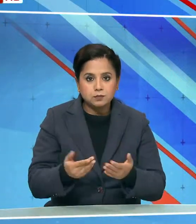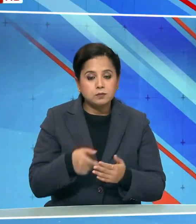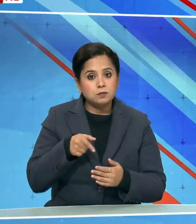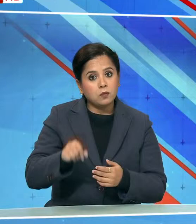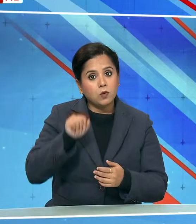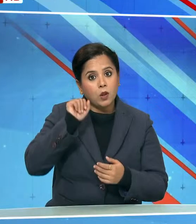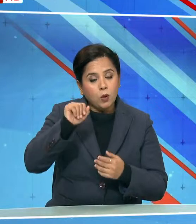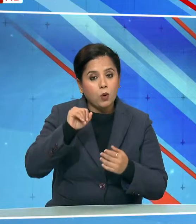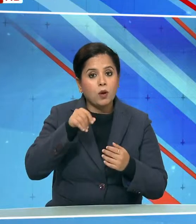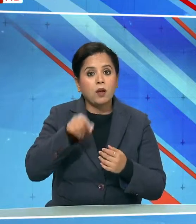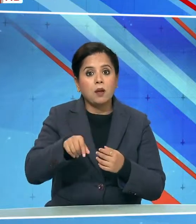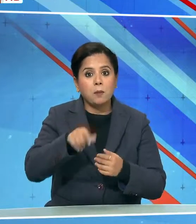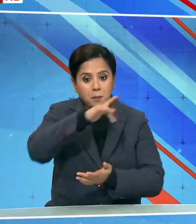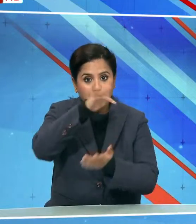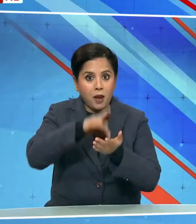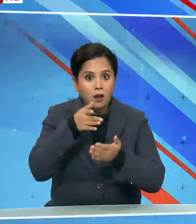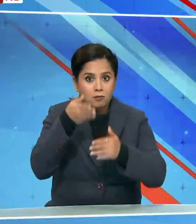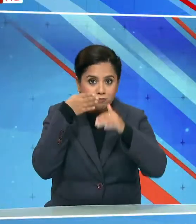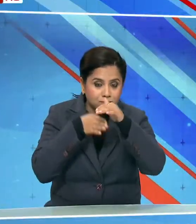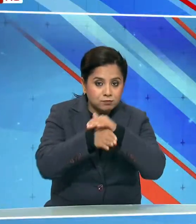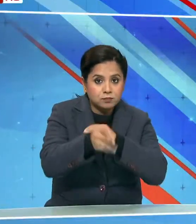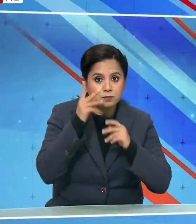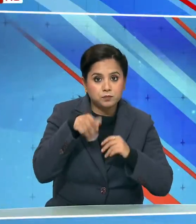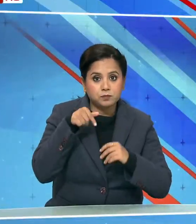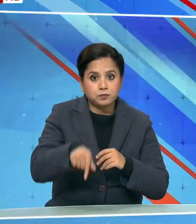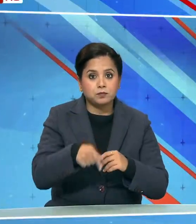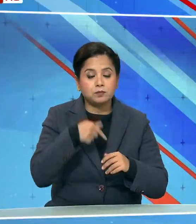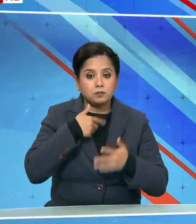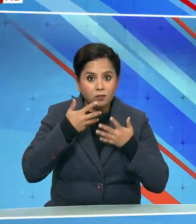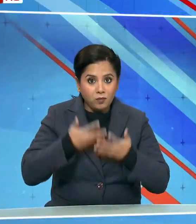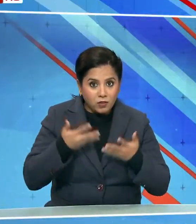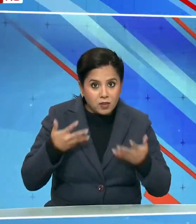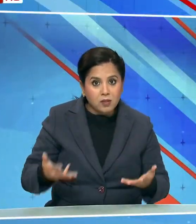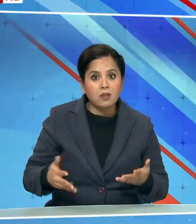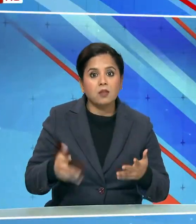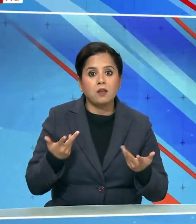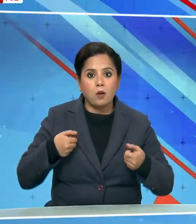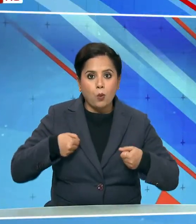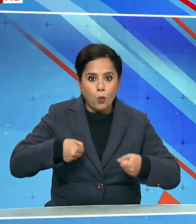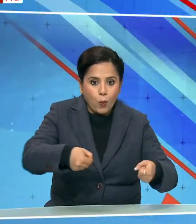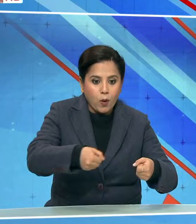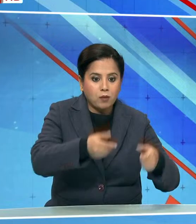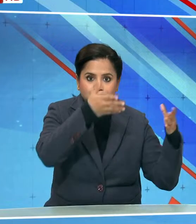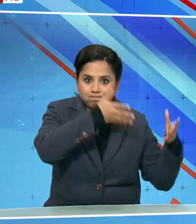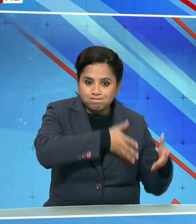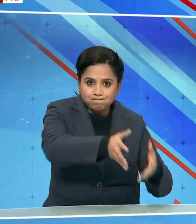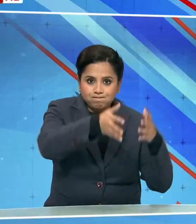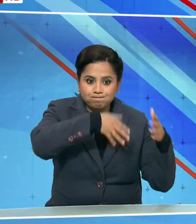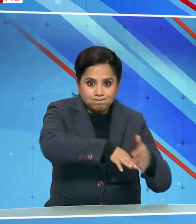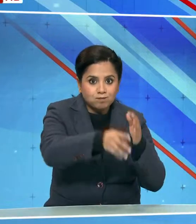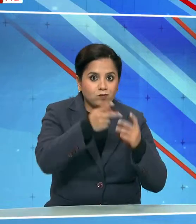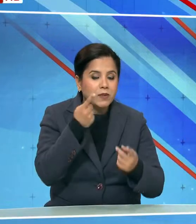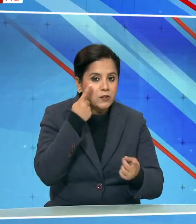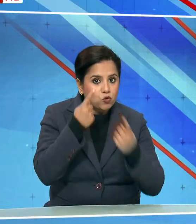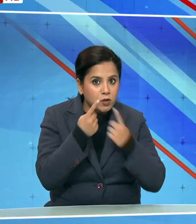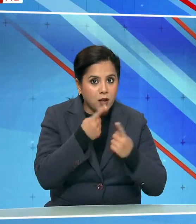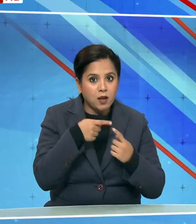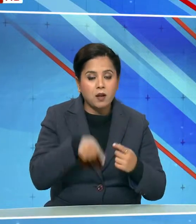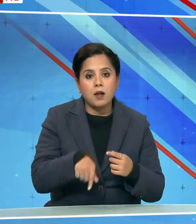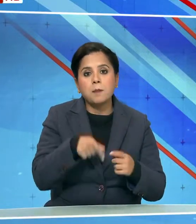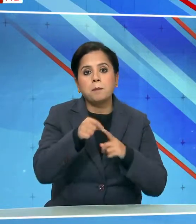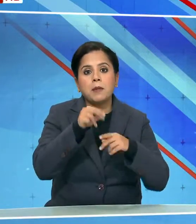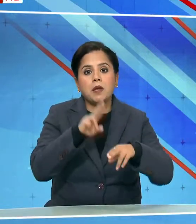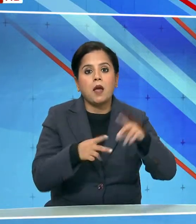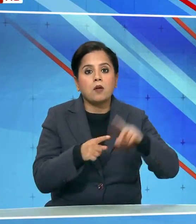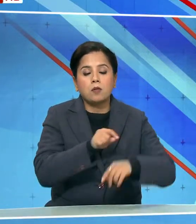का बिंदु है यहां पर वो आपने सामान को स्कैन कराएगा स्कैन कराके वो पी अप्ती को